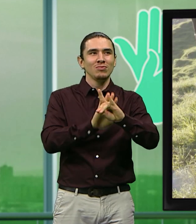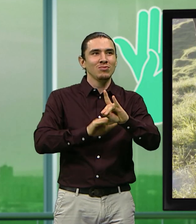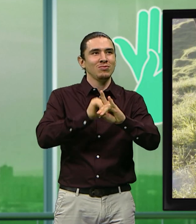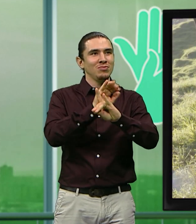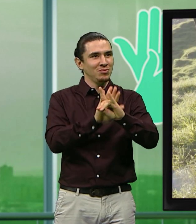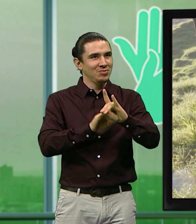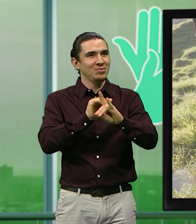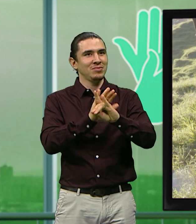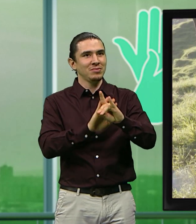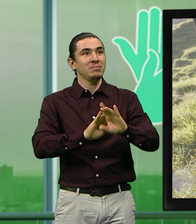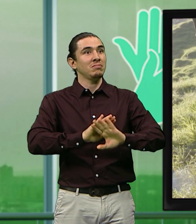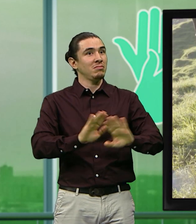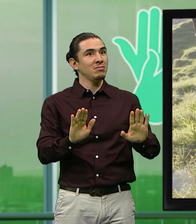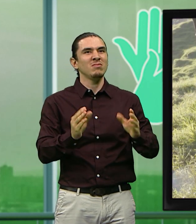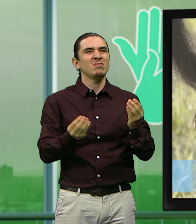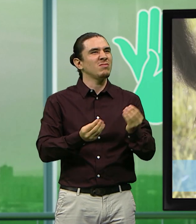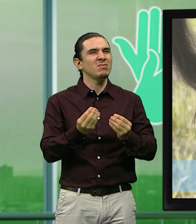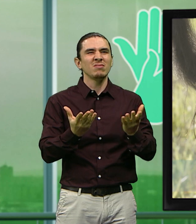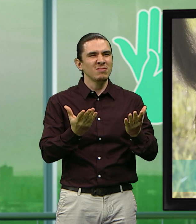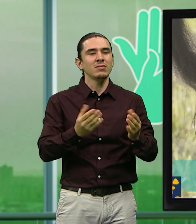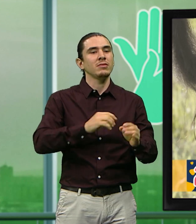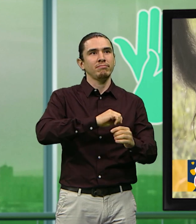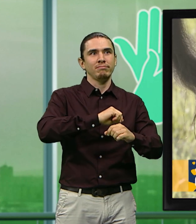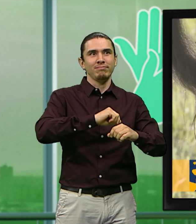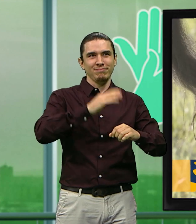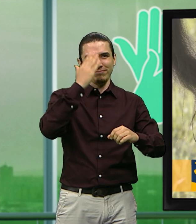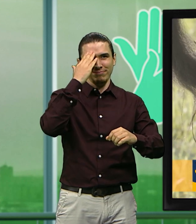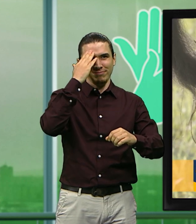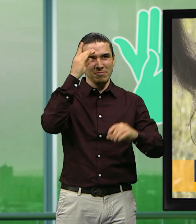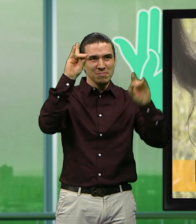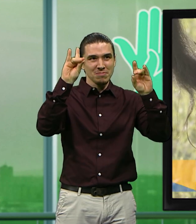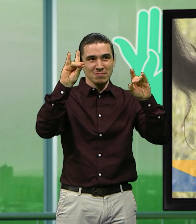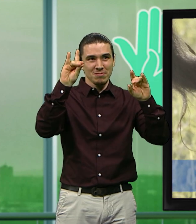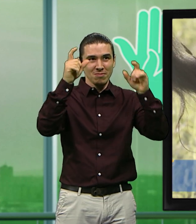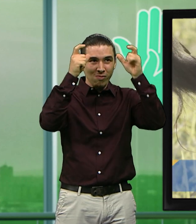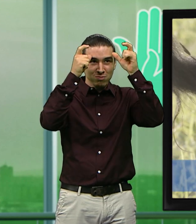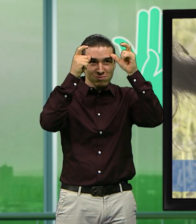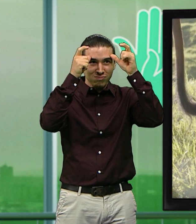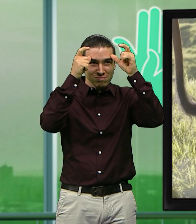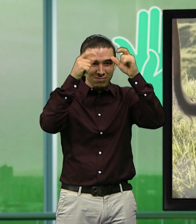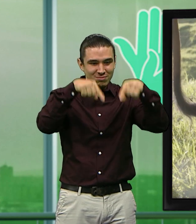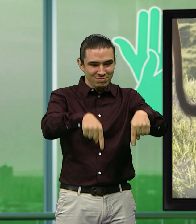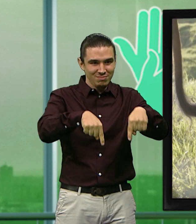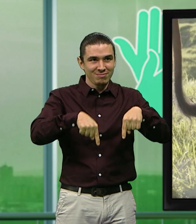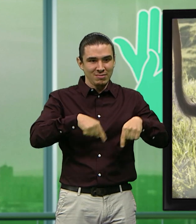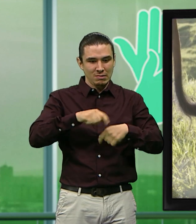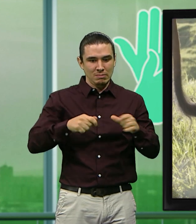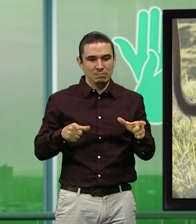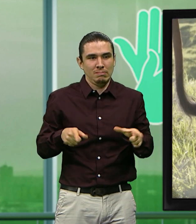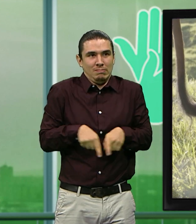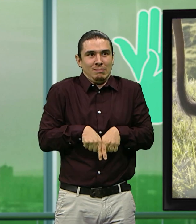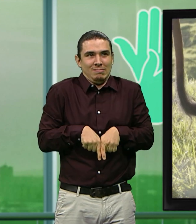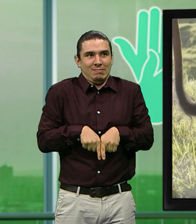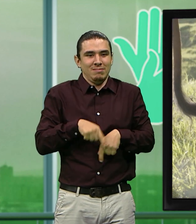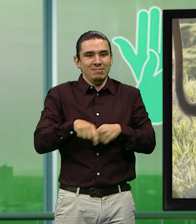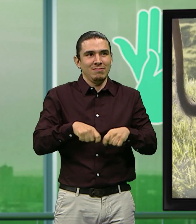Luego lo que vamos a hacer es maniarla. Es amarrarle las patas y la cola para que no se vayan. Manial es una cuestión de adulto, eso mi